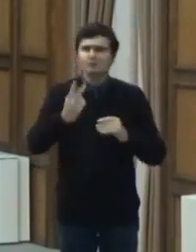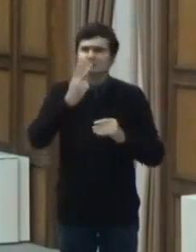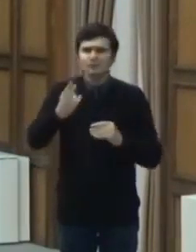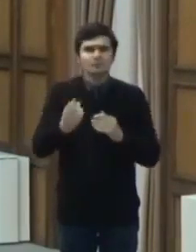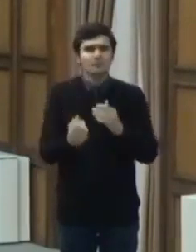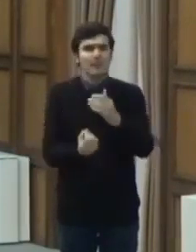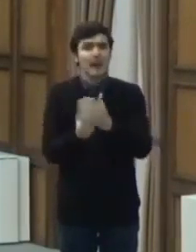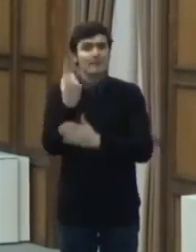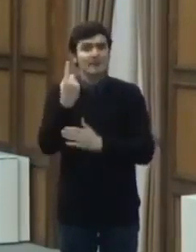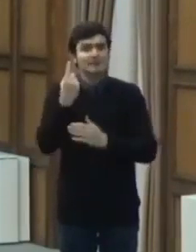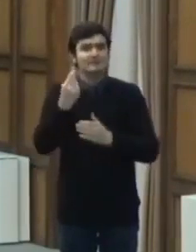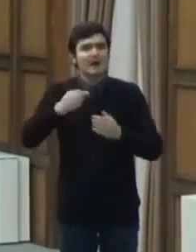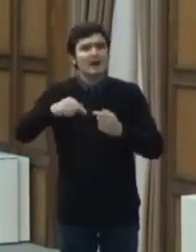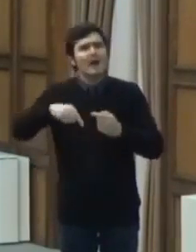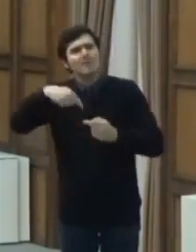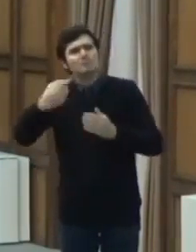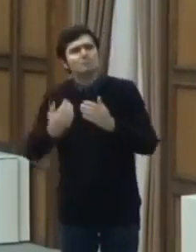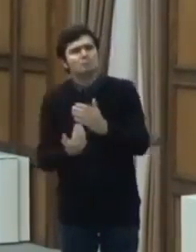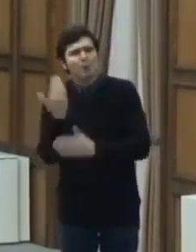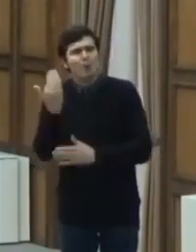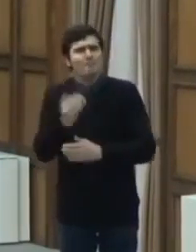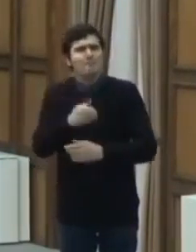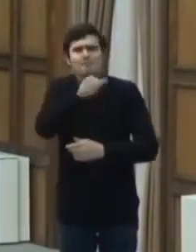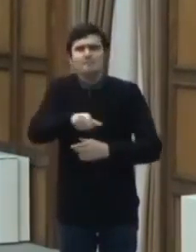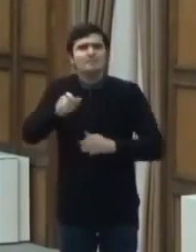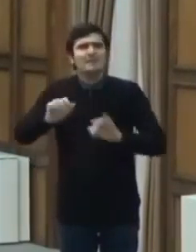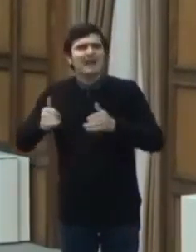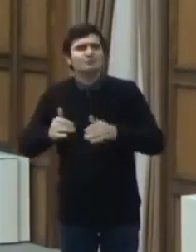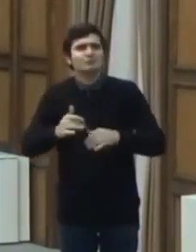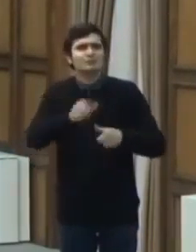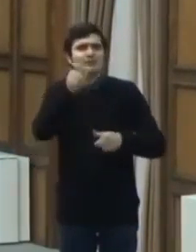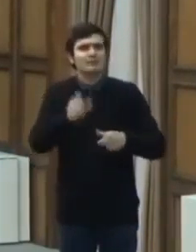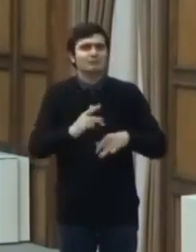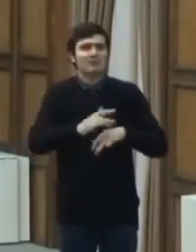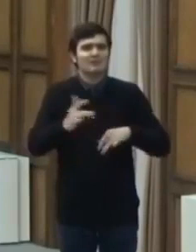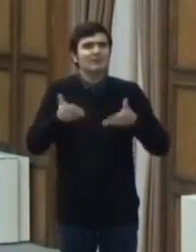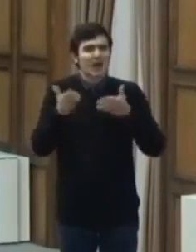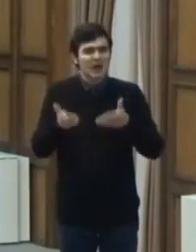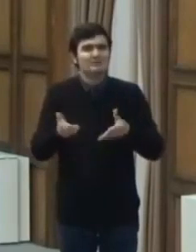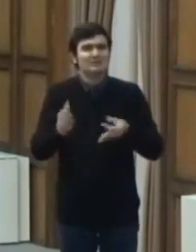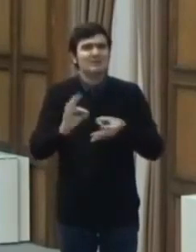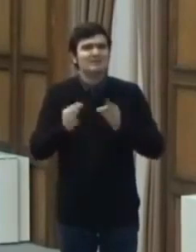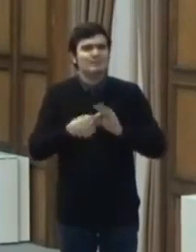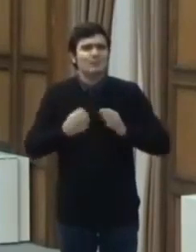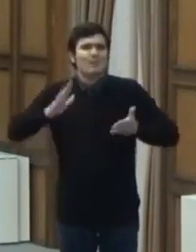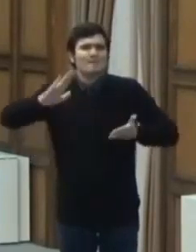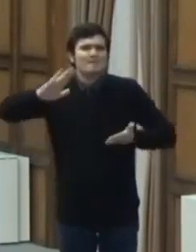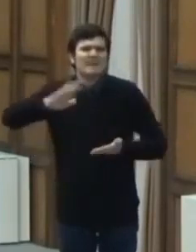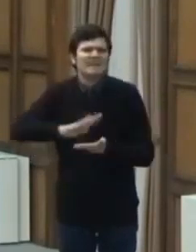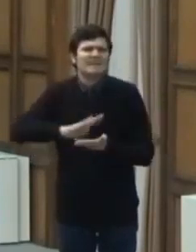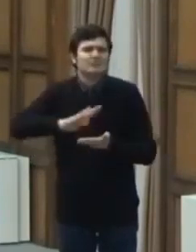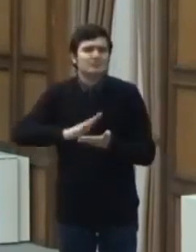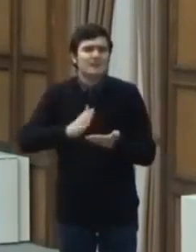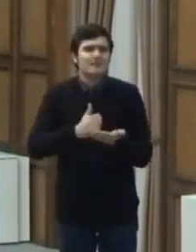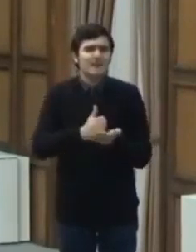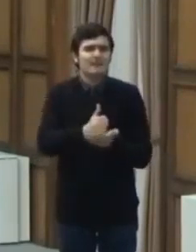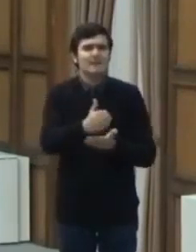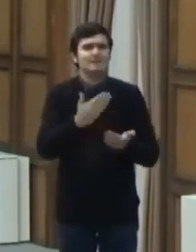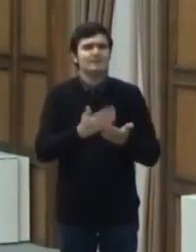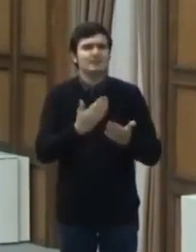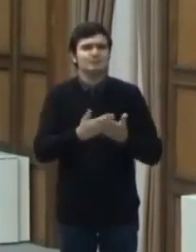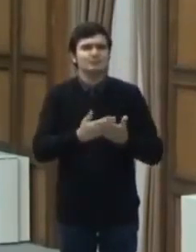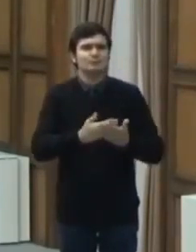cazuri de persoane infectate, care mențin o presiune constantă asupra capacității de gestionare a